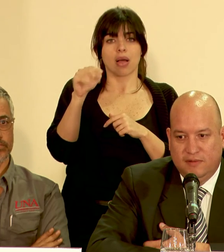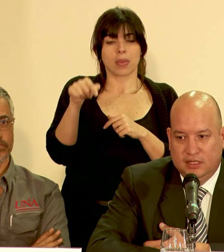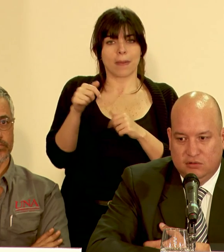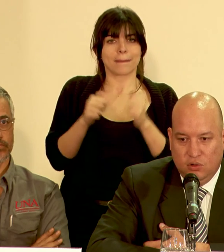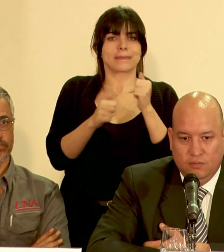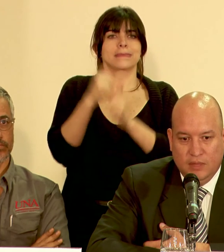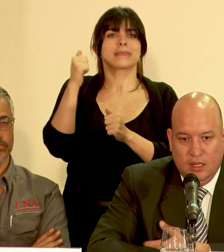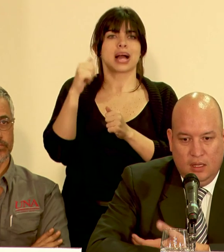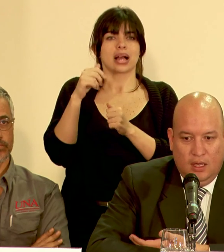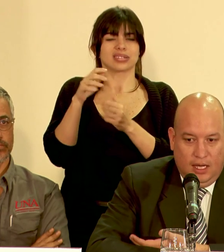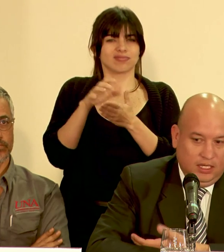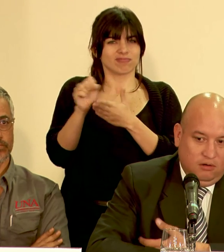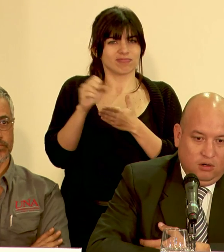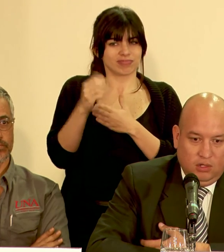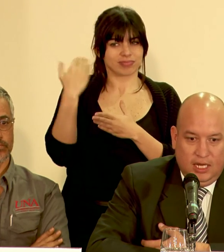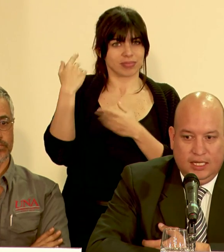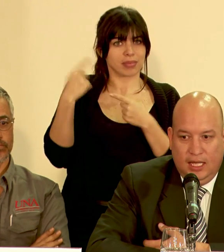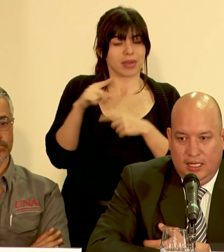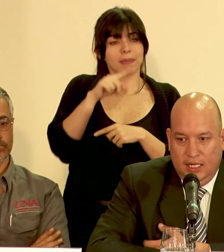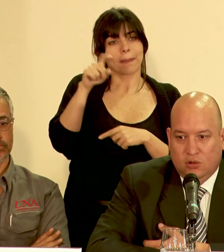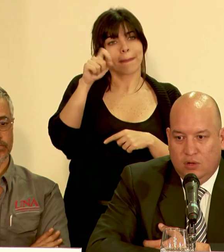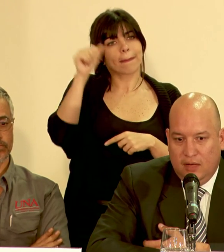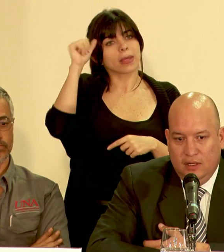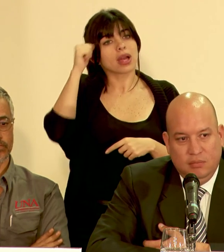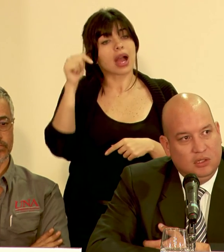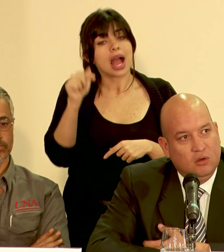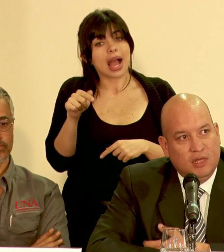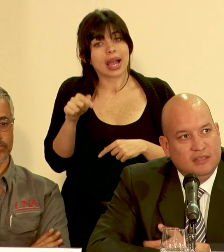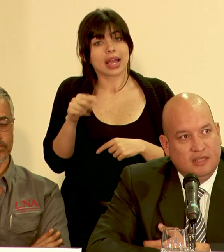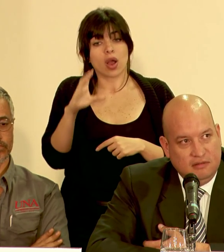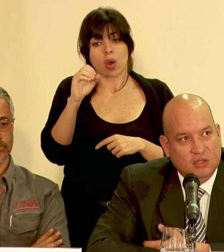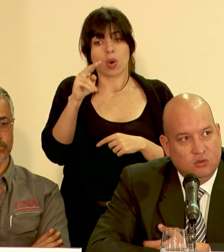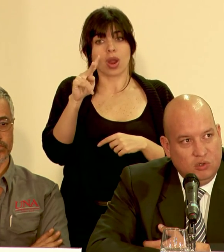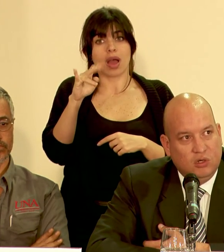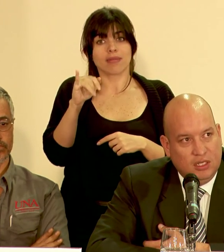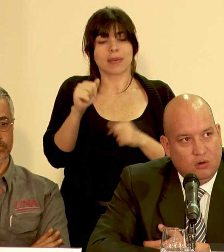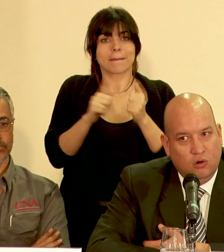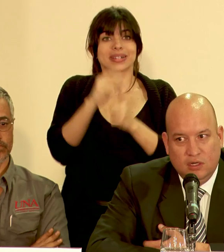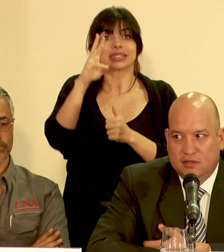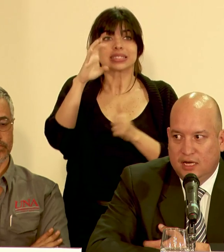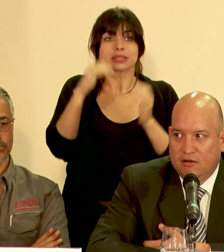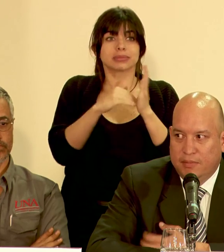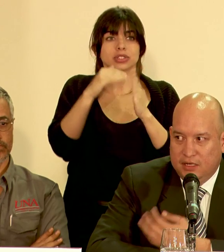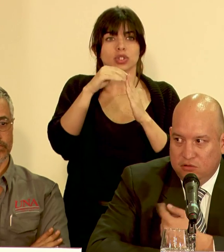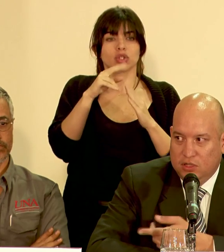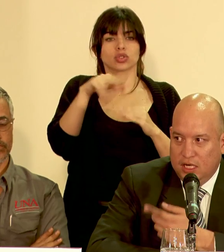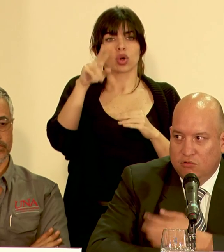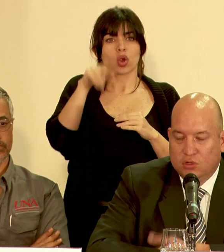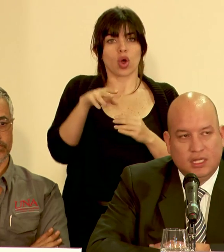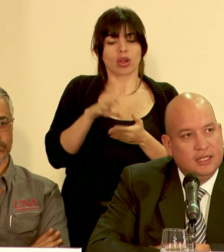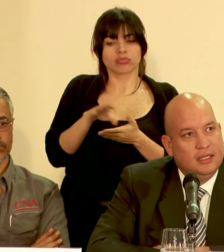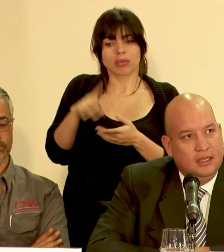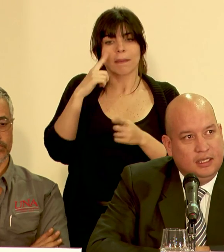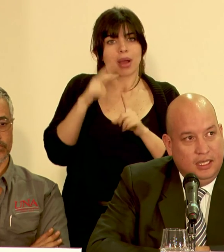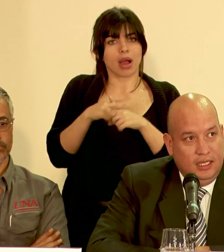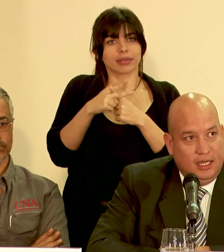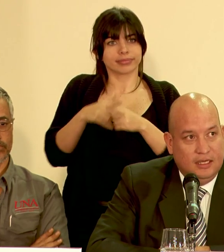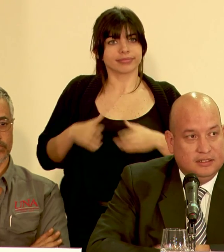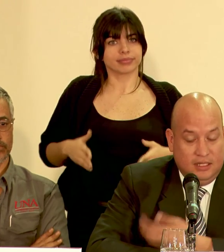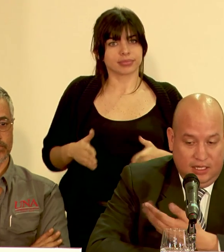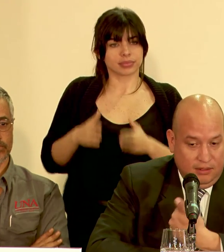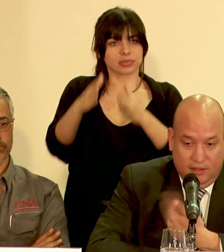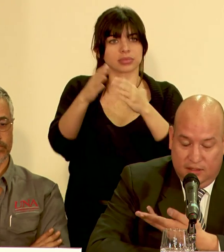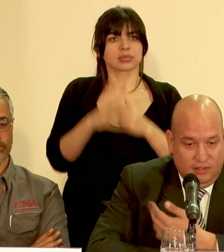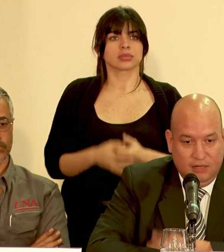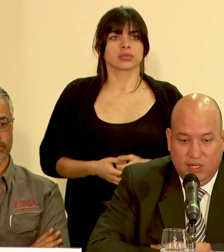máxima afectación hay que recordar que ahí el CONAVI invirtió más de 600 millones de colones en la reparación de la ruta que